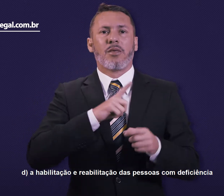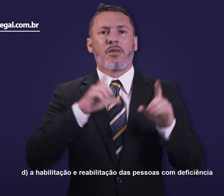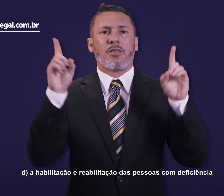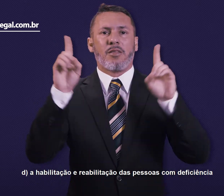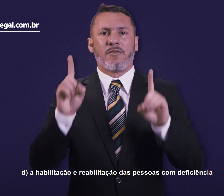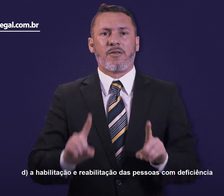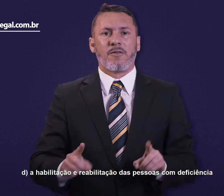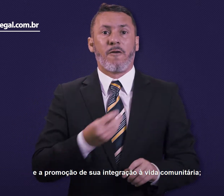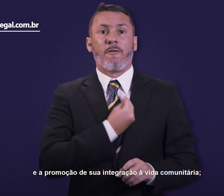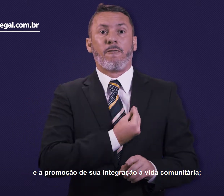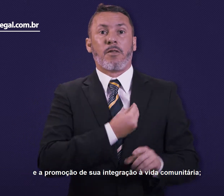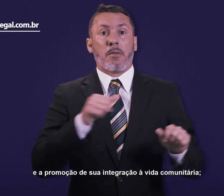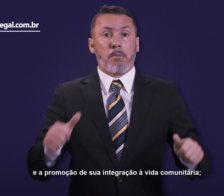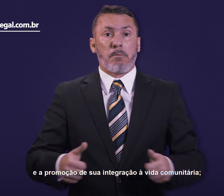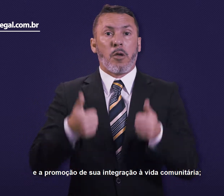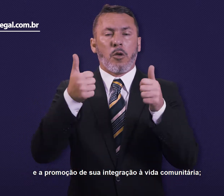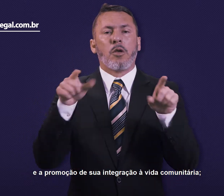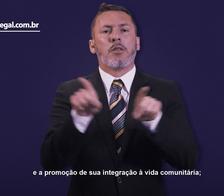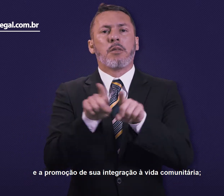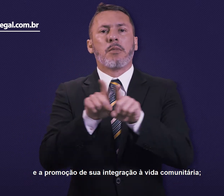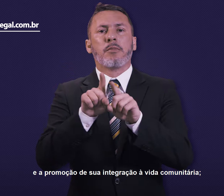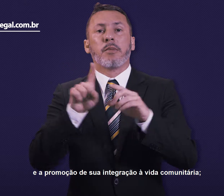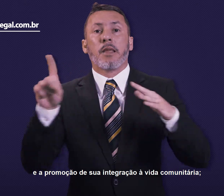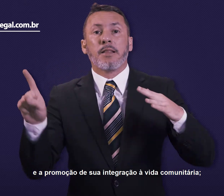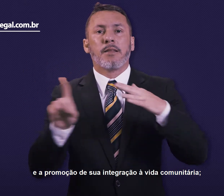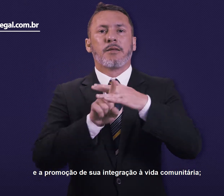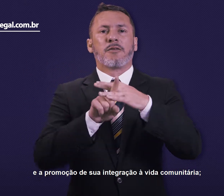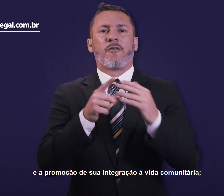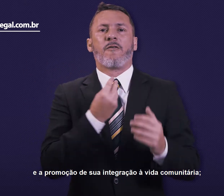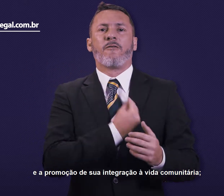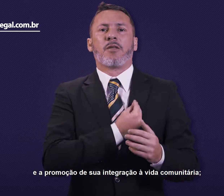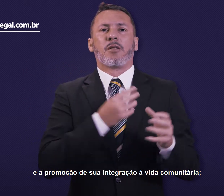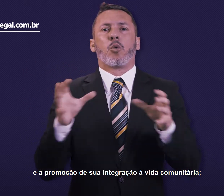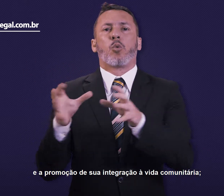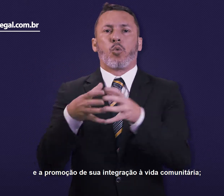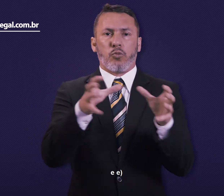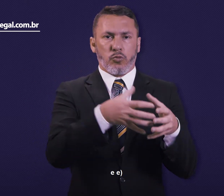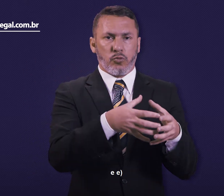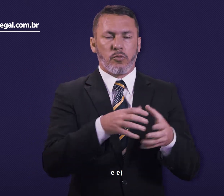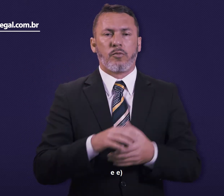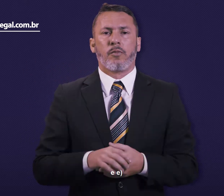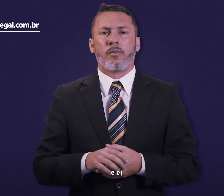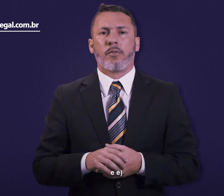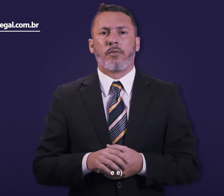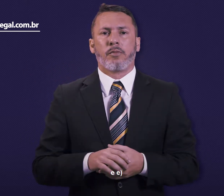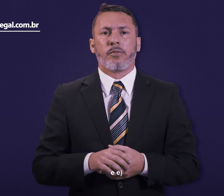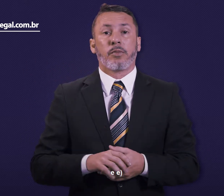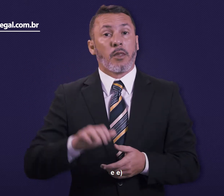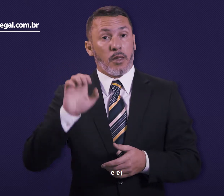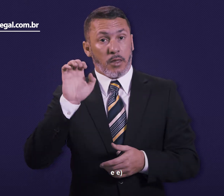com deficiência e a promoção de sua integração à vida comunitária. A.